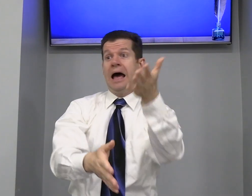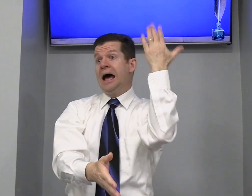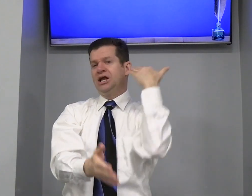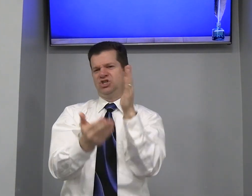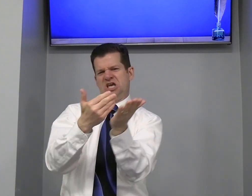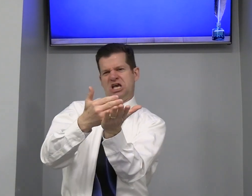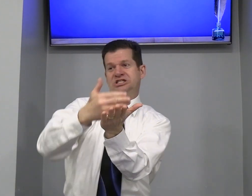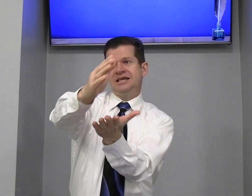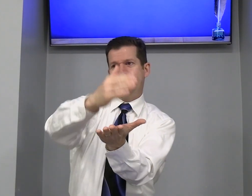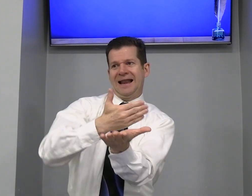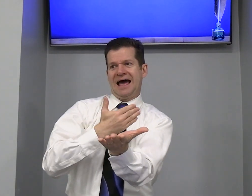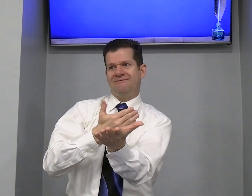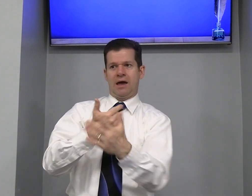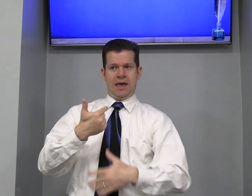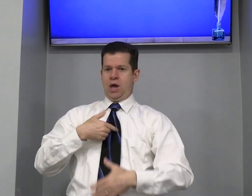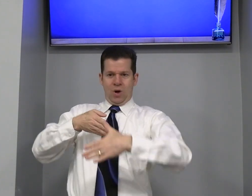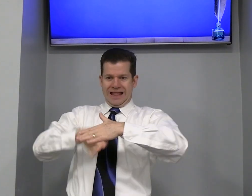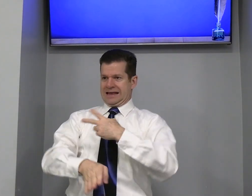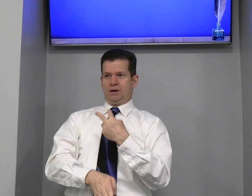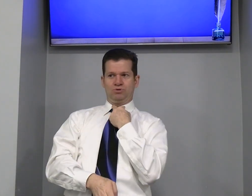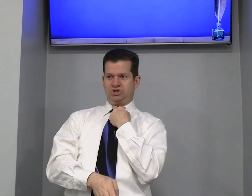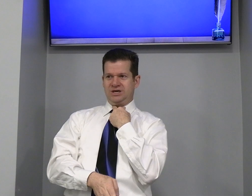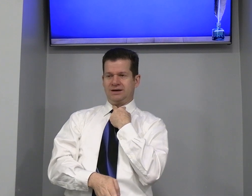Antes Separava Eu Entrava No cotinha